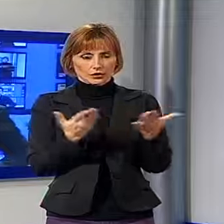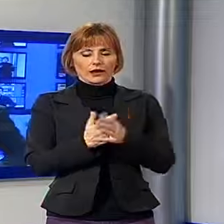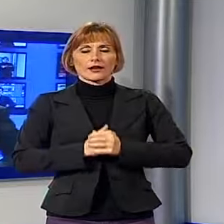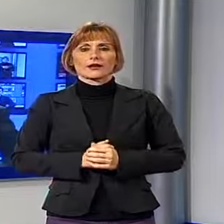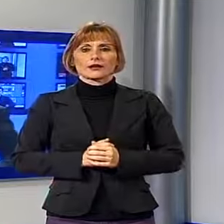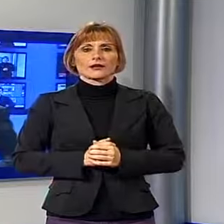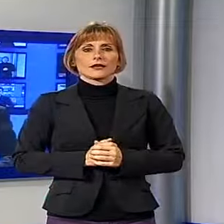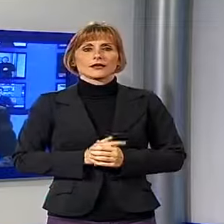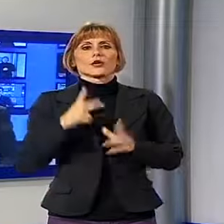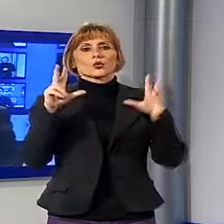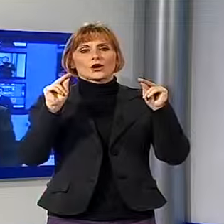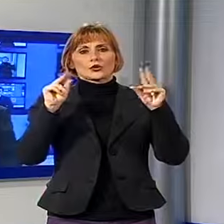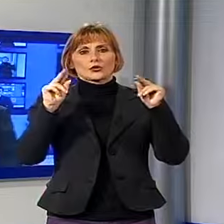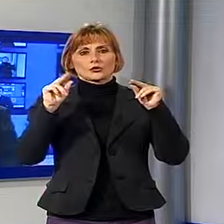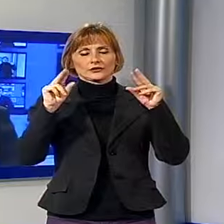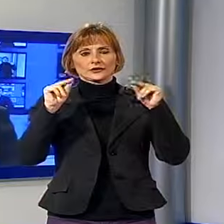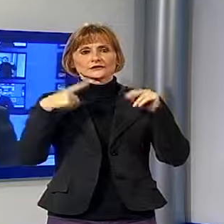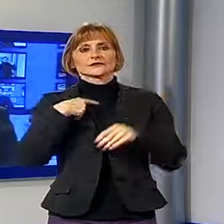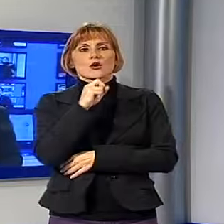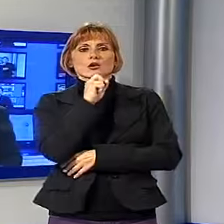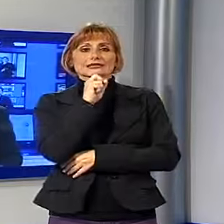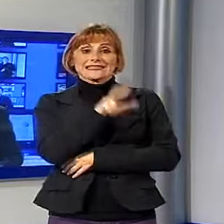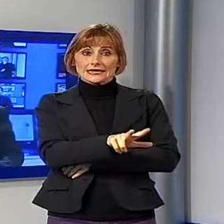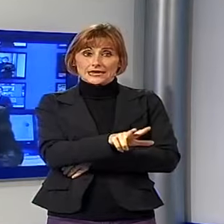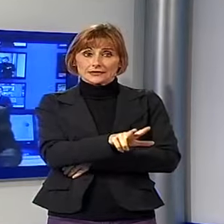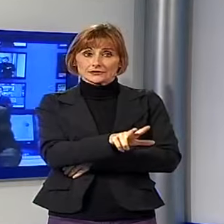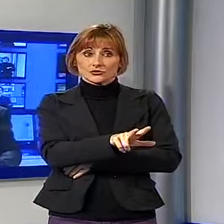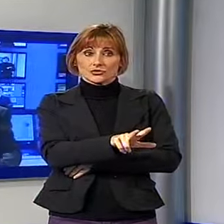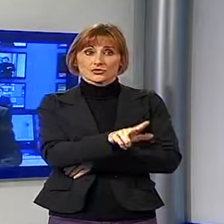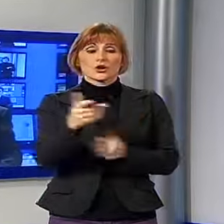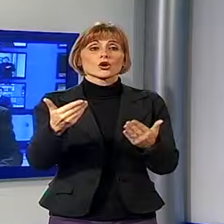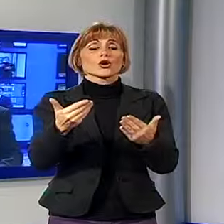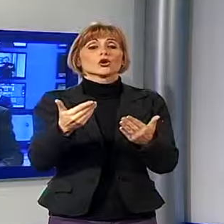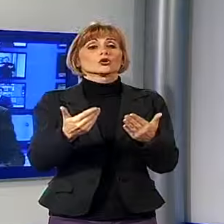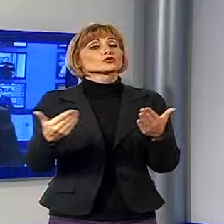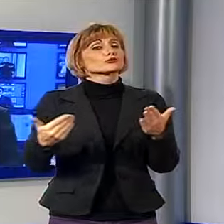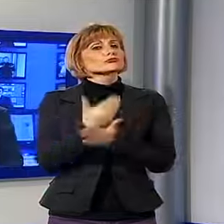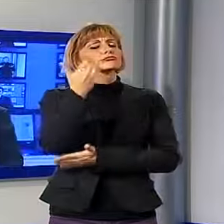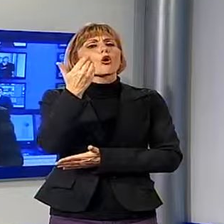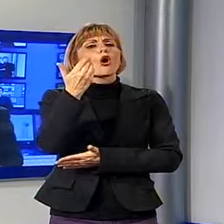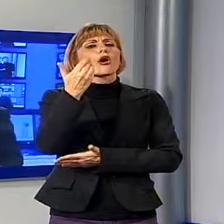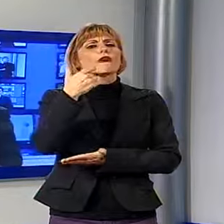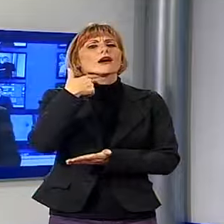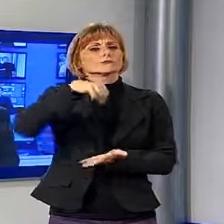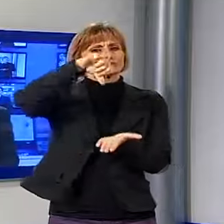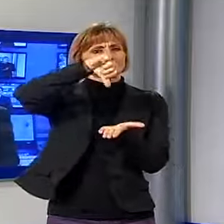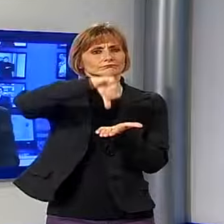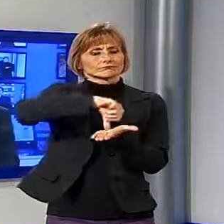notizia, con una segnalazione, ovvero il nuovo capolinea dei bus fuori da Porta Sant'Anna è pericolosa e